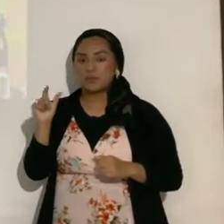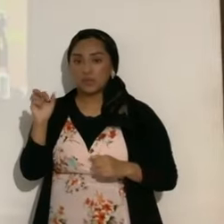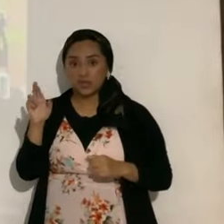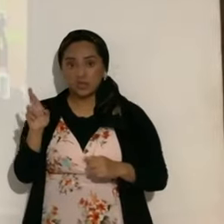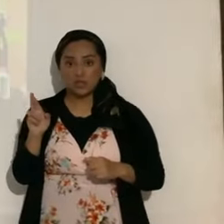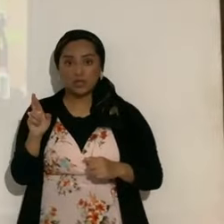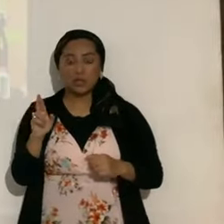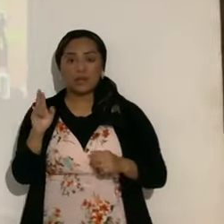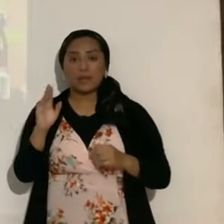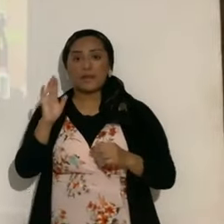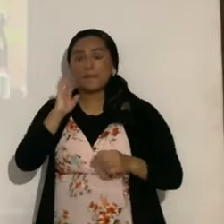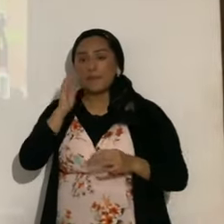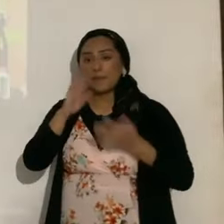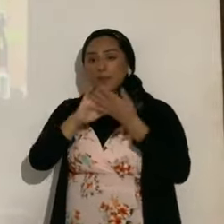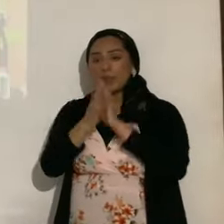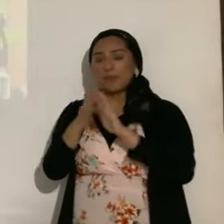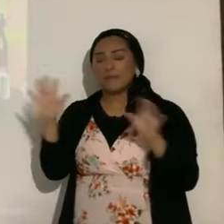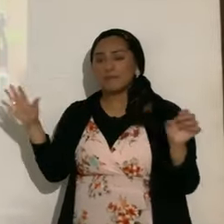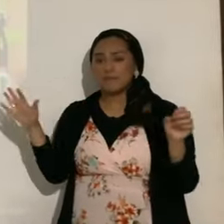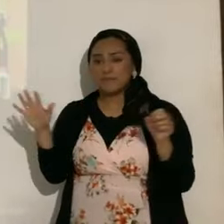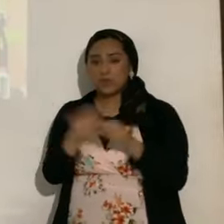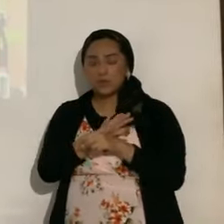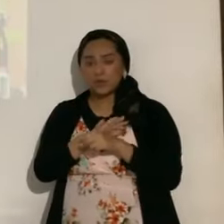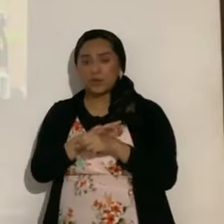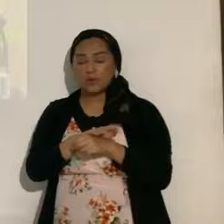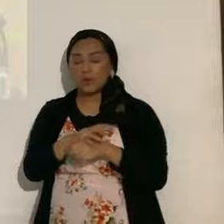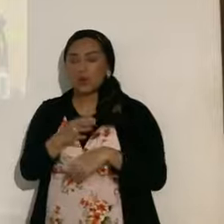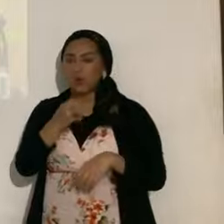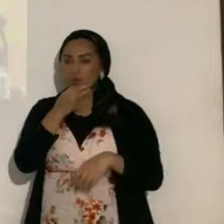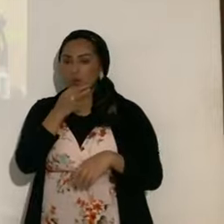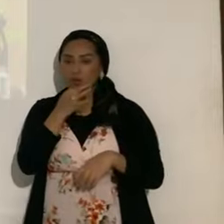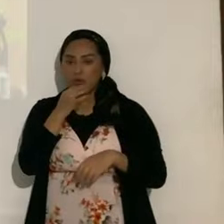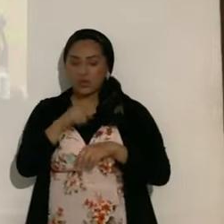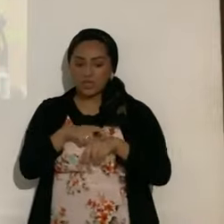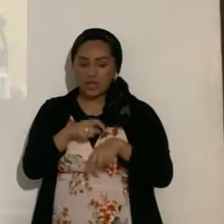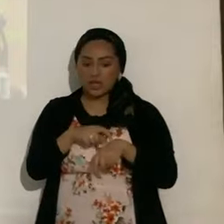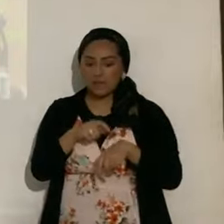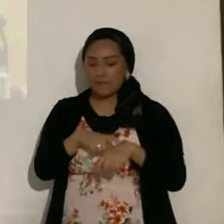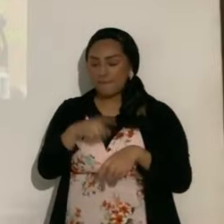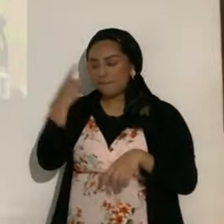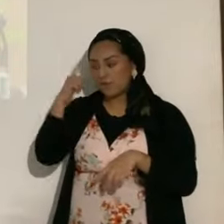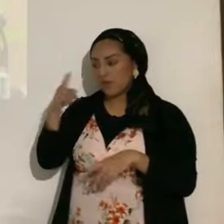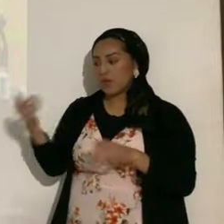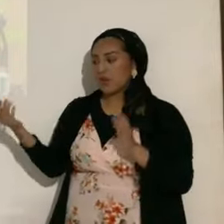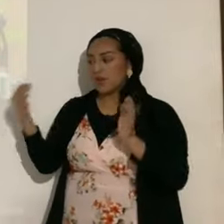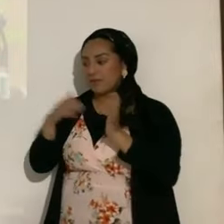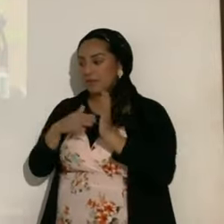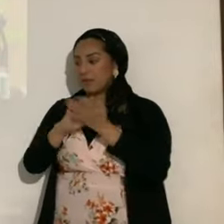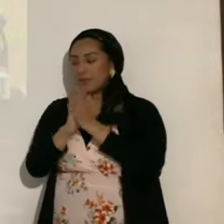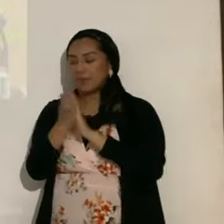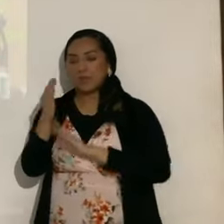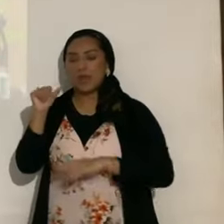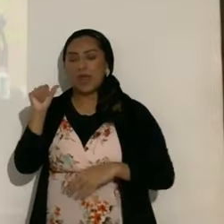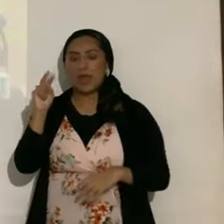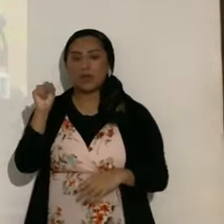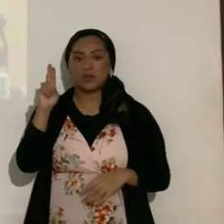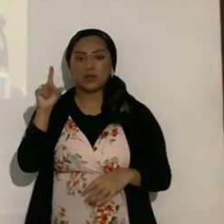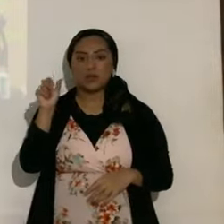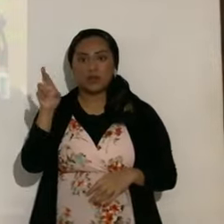hará total, por breve tiempo, para volver a ser anular, y después parcial,